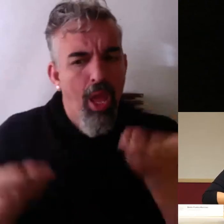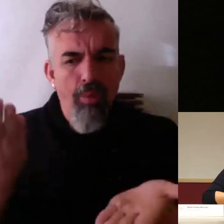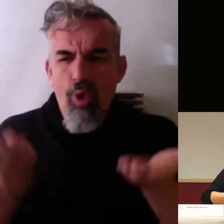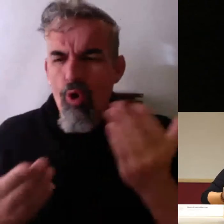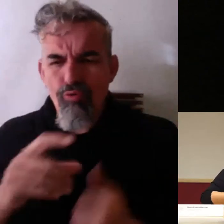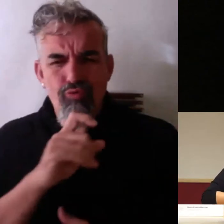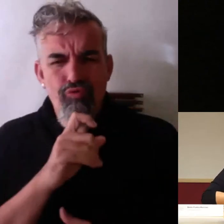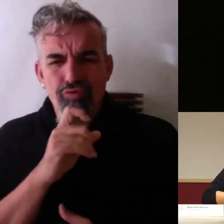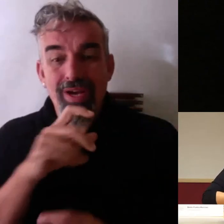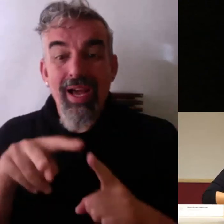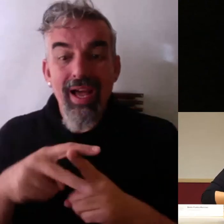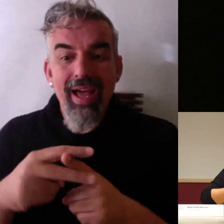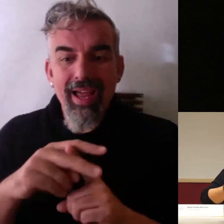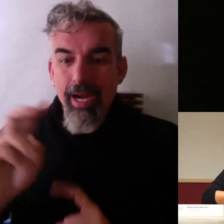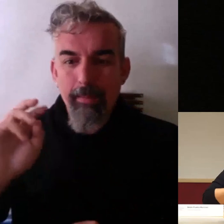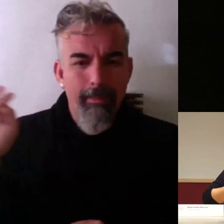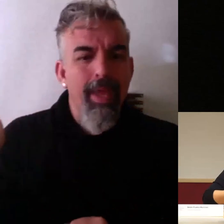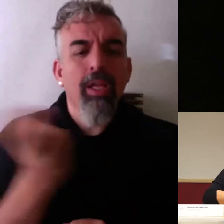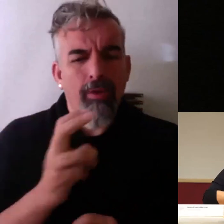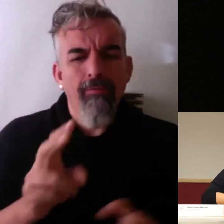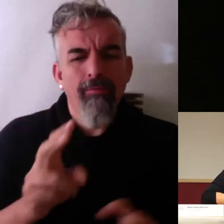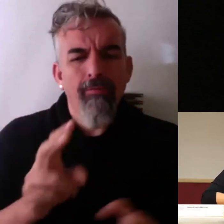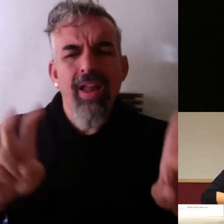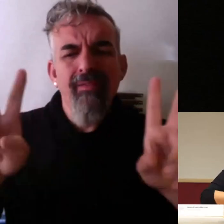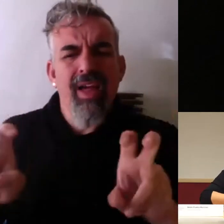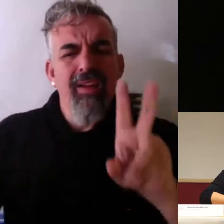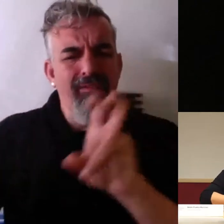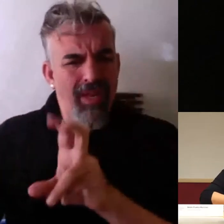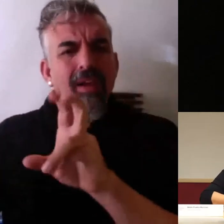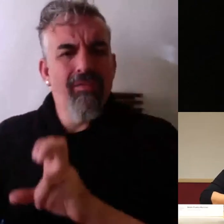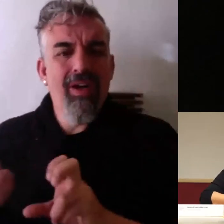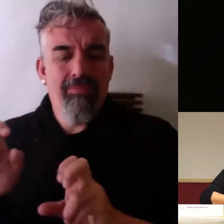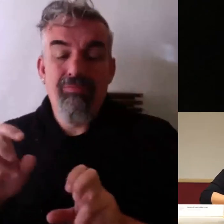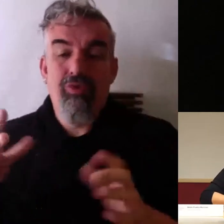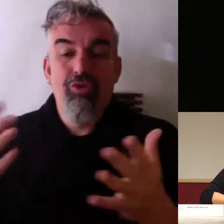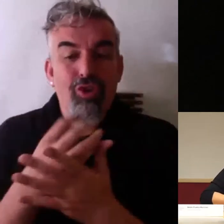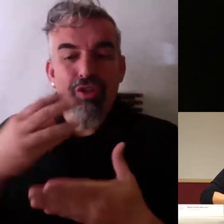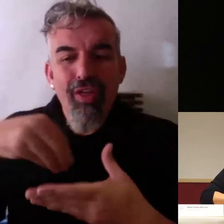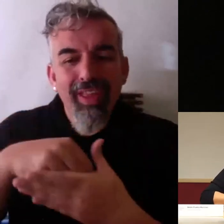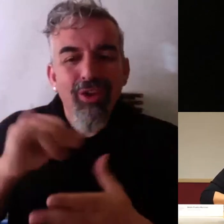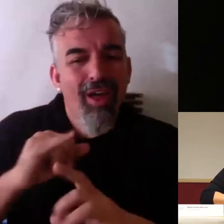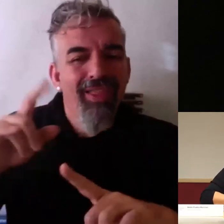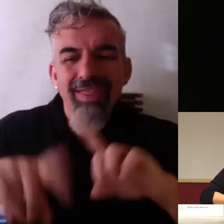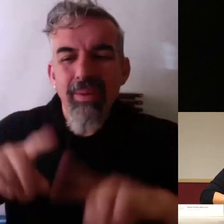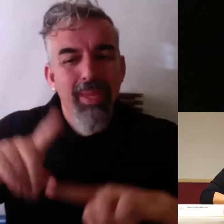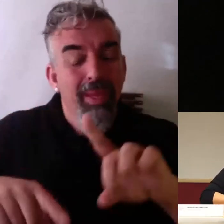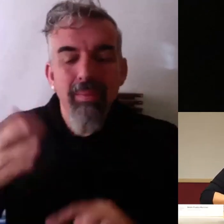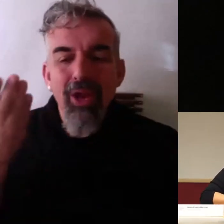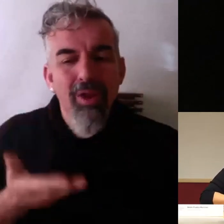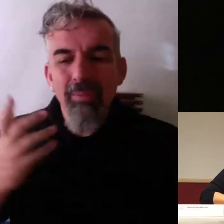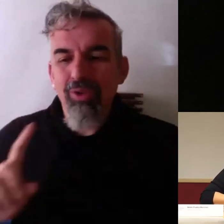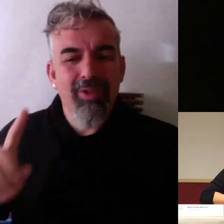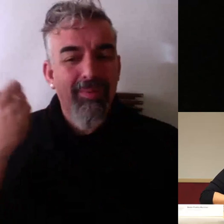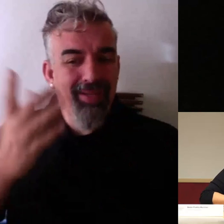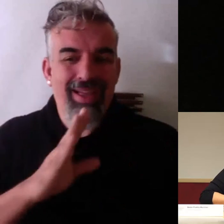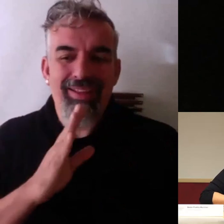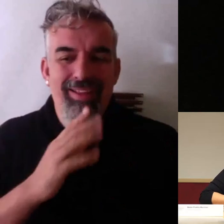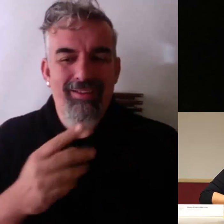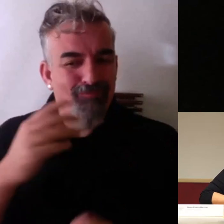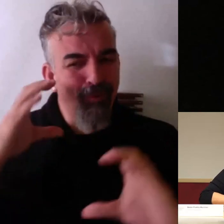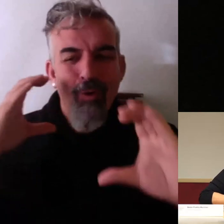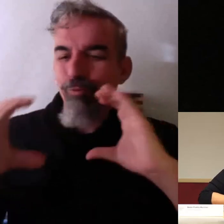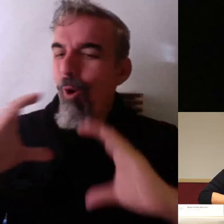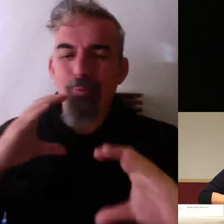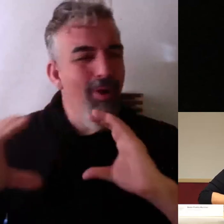herramientas son válidas todo va a tener ese depende del que hemos estado hablando todo el rato y que aquí venimos a aprender